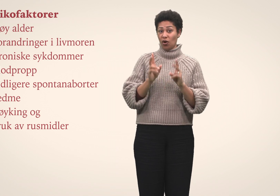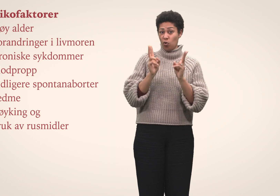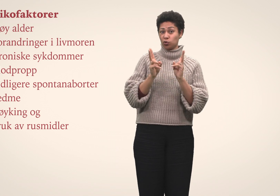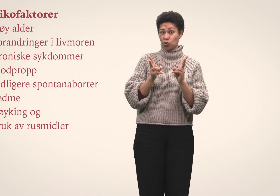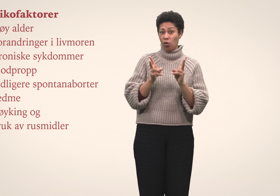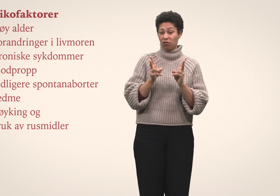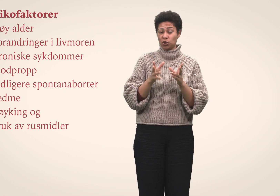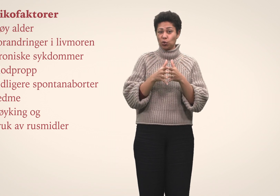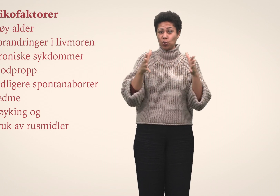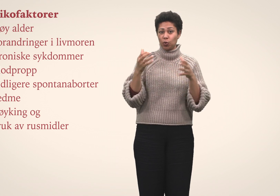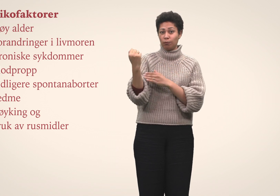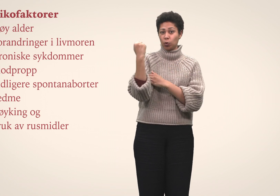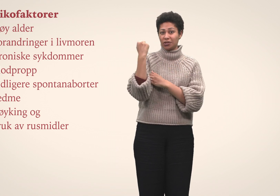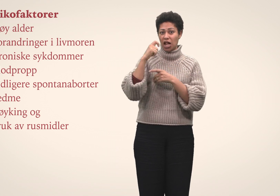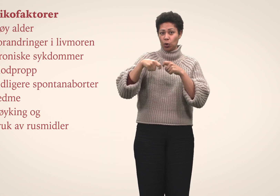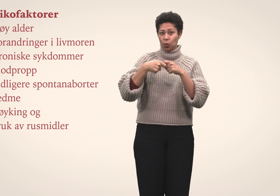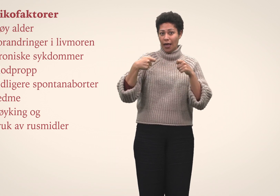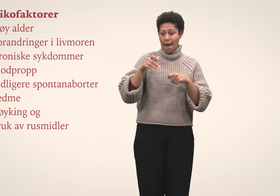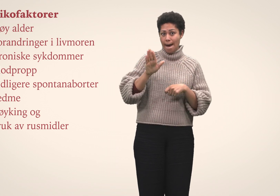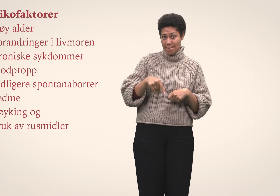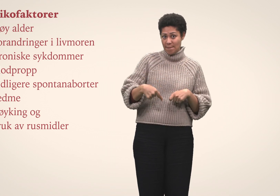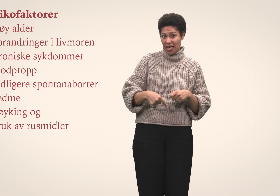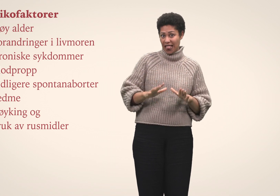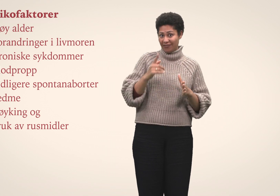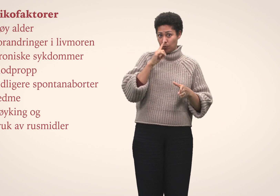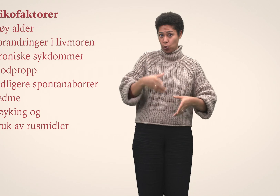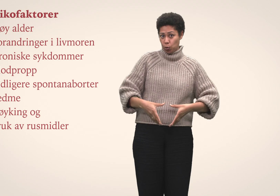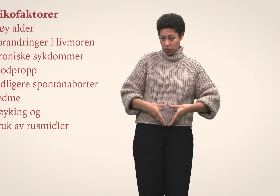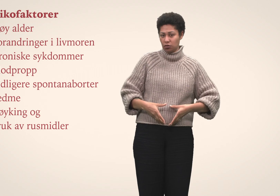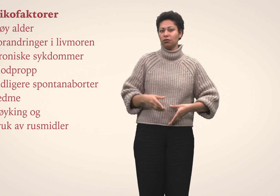Det kan også være store muskelknuter i livmålen som øker risikoen.